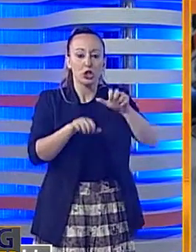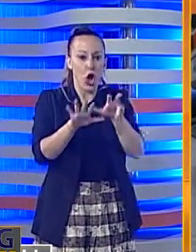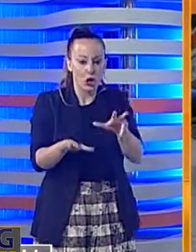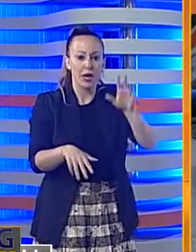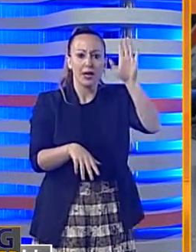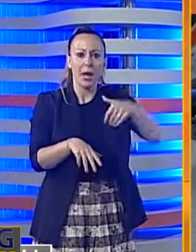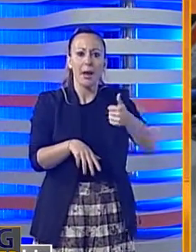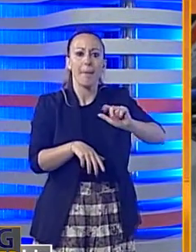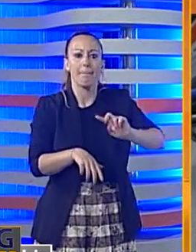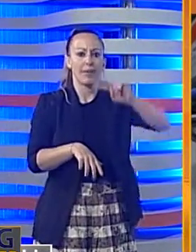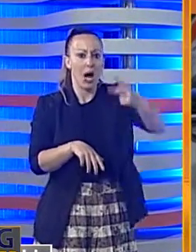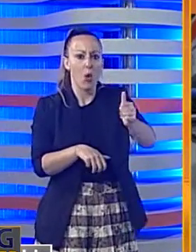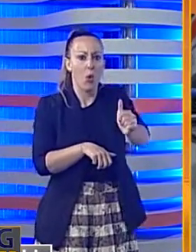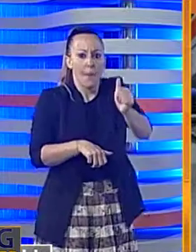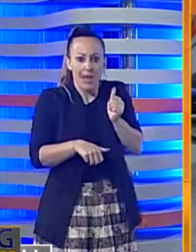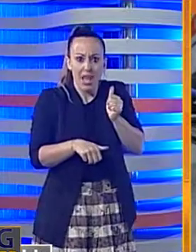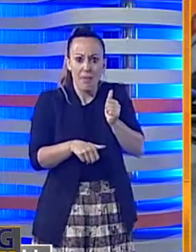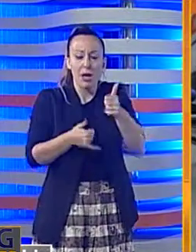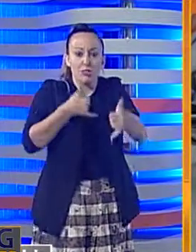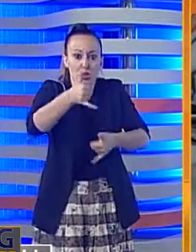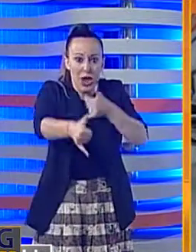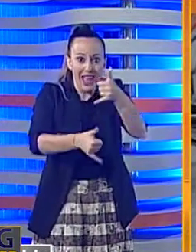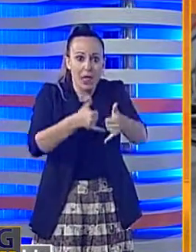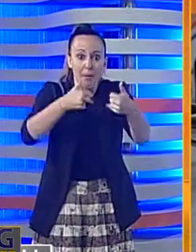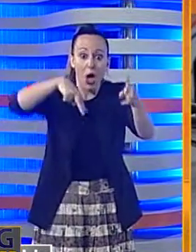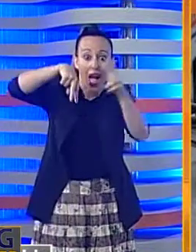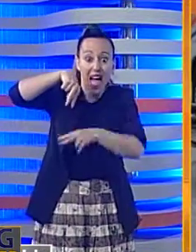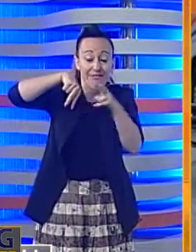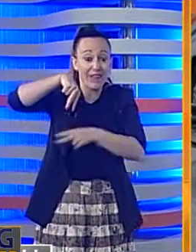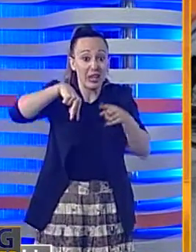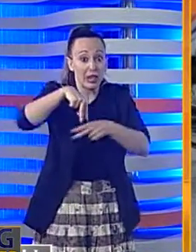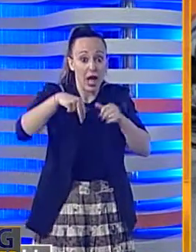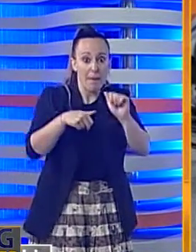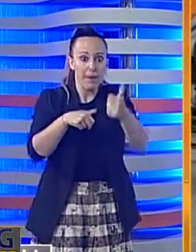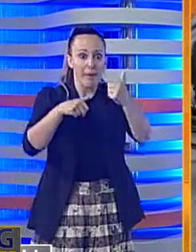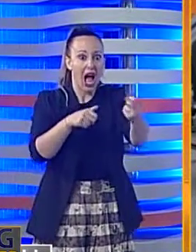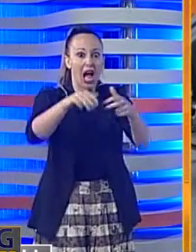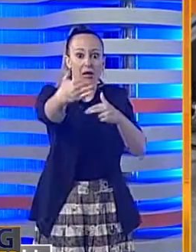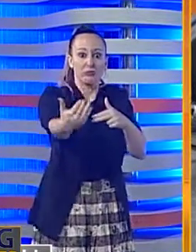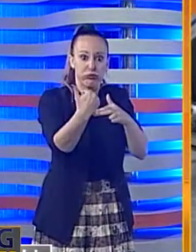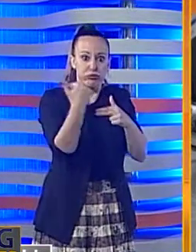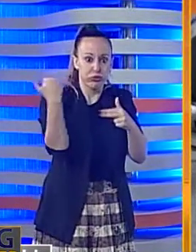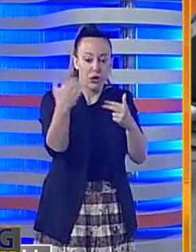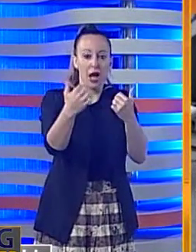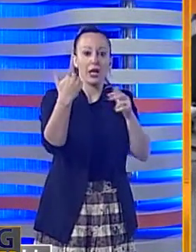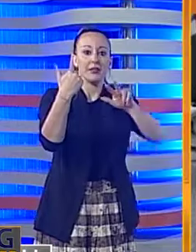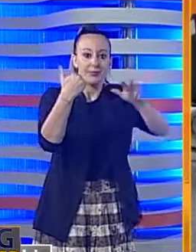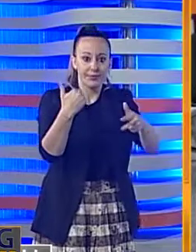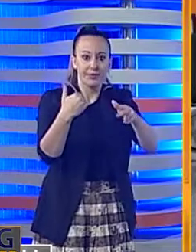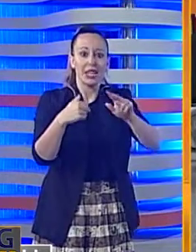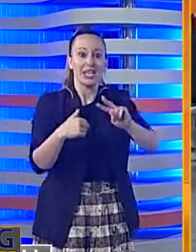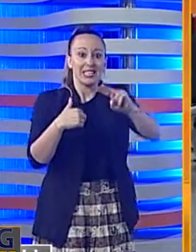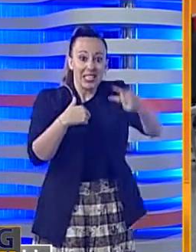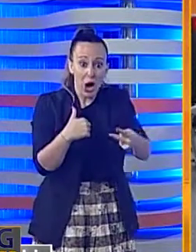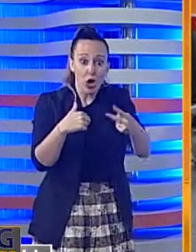percorreva contromano la strada statale. Secondo le prime ricostruzioni la bici è stata